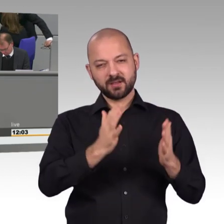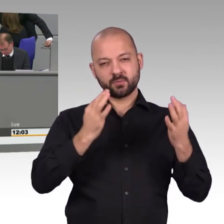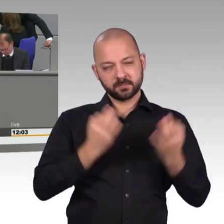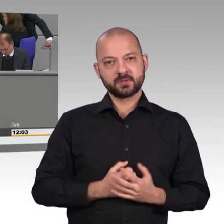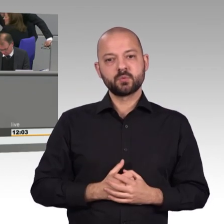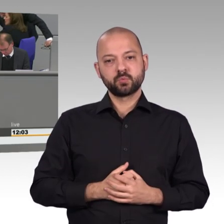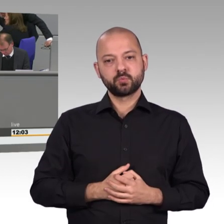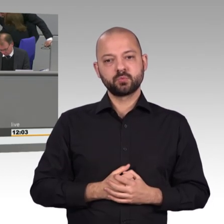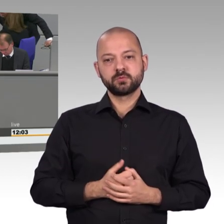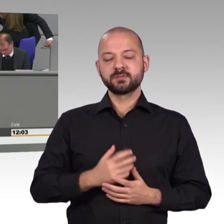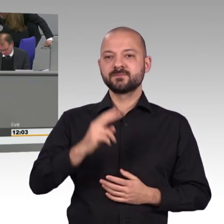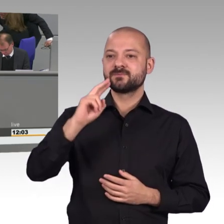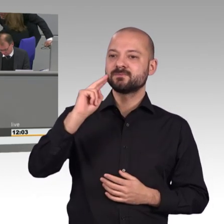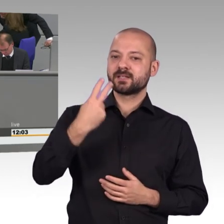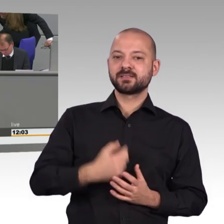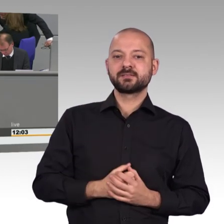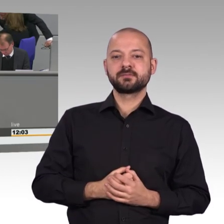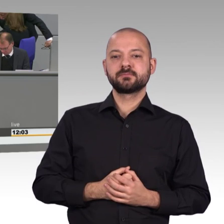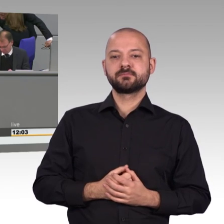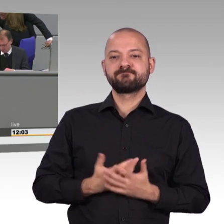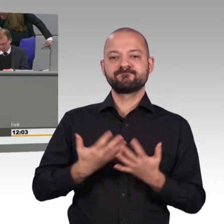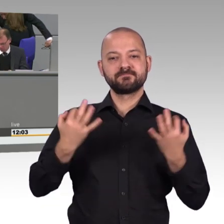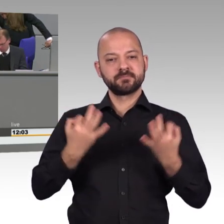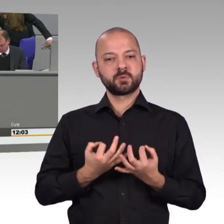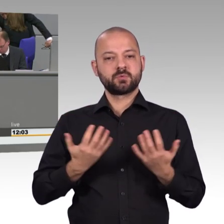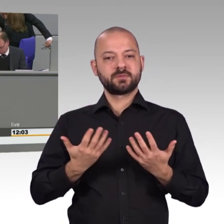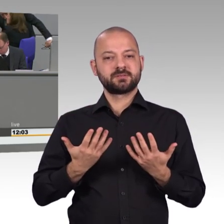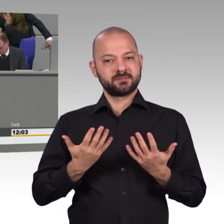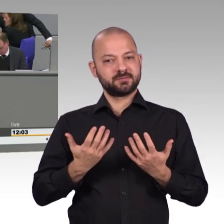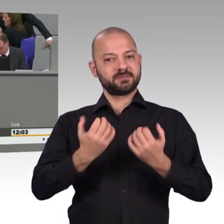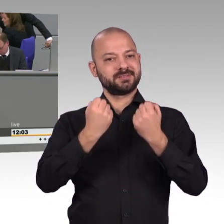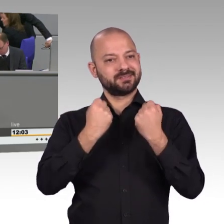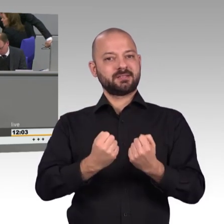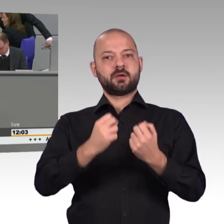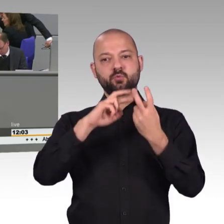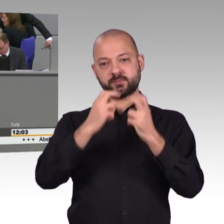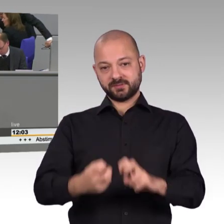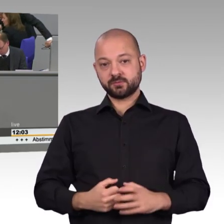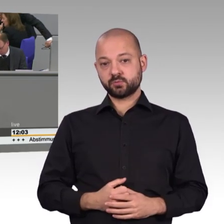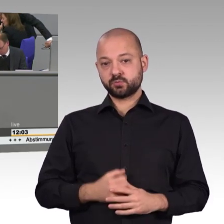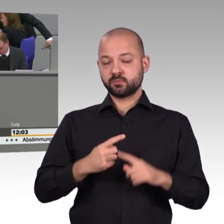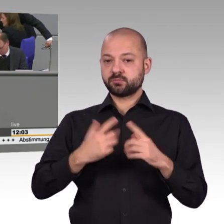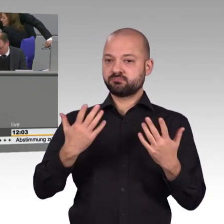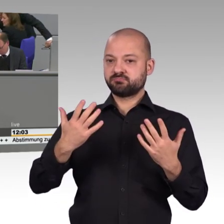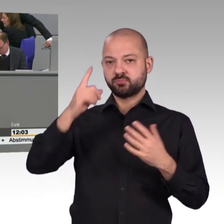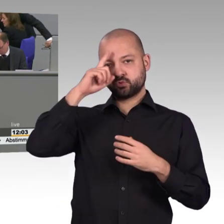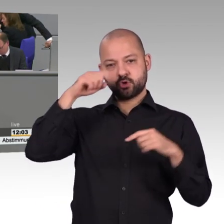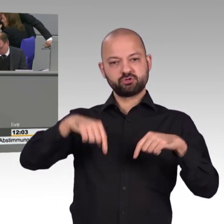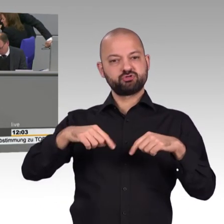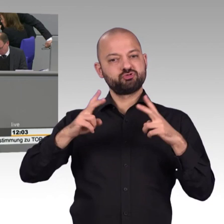Veränderungen an. Als ehemaliger Bürgermeister greife ich mir mal den Aspekt der öffentlichen Verwaltung